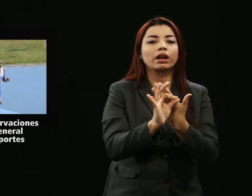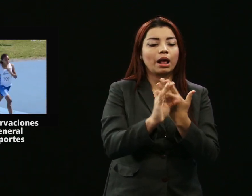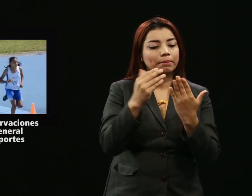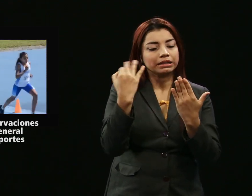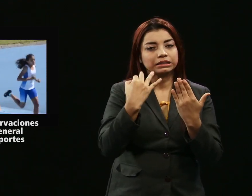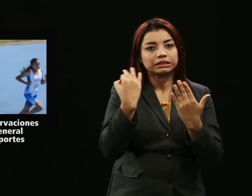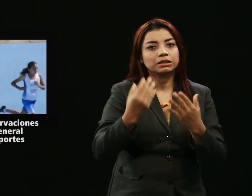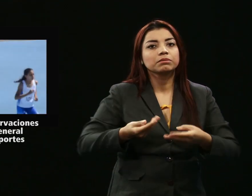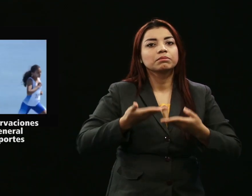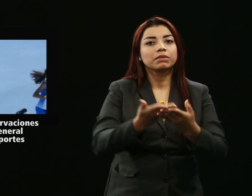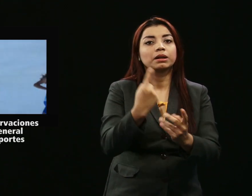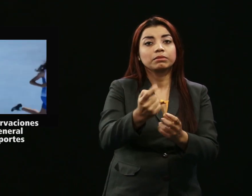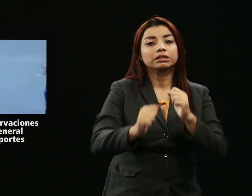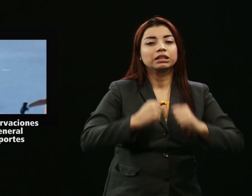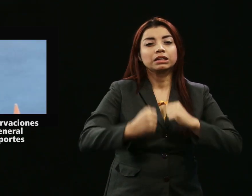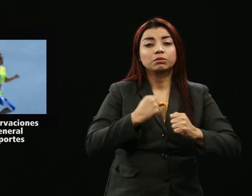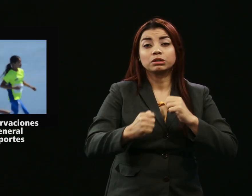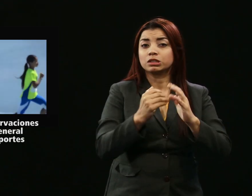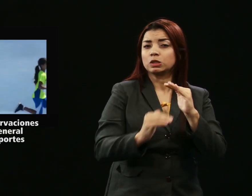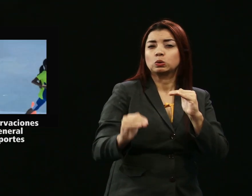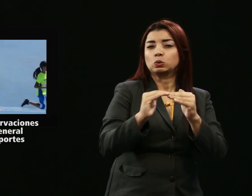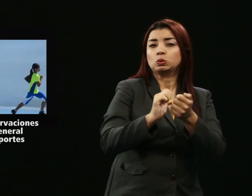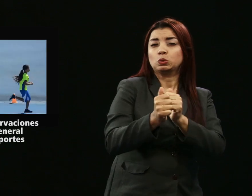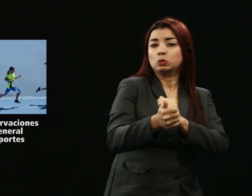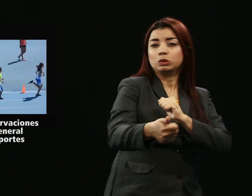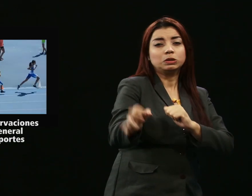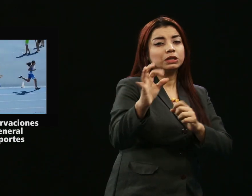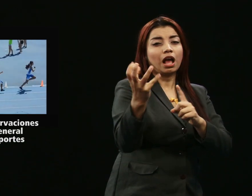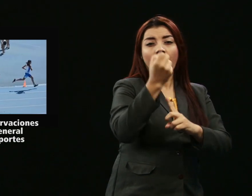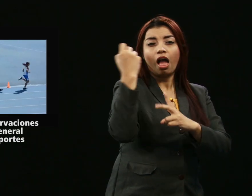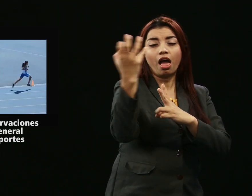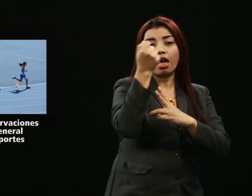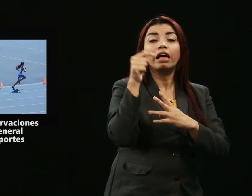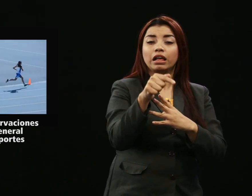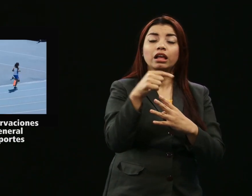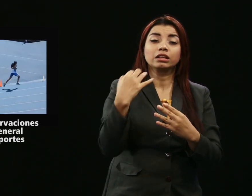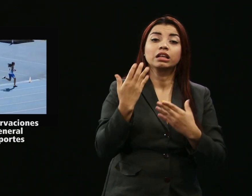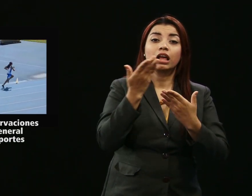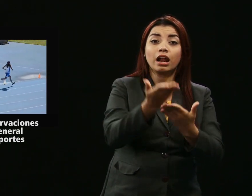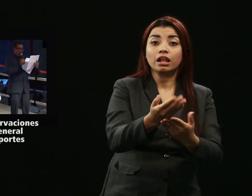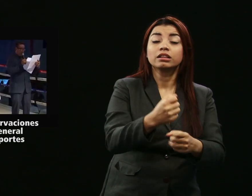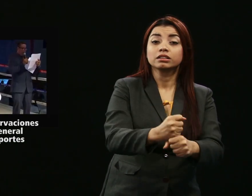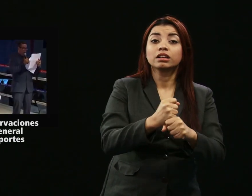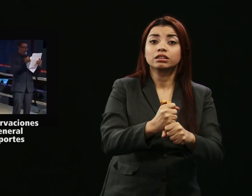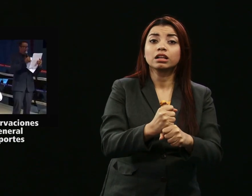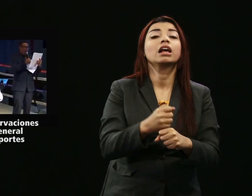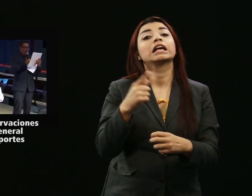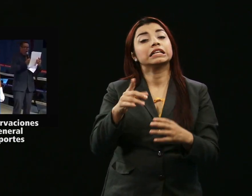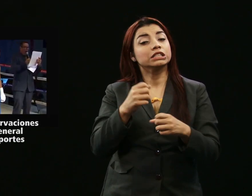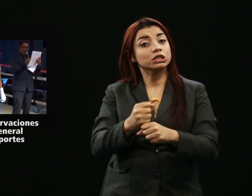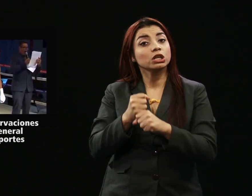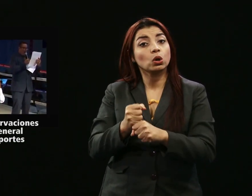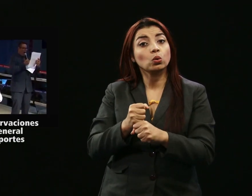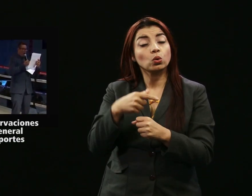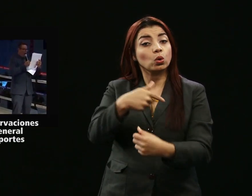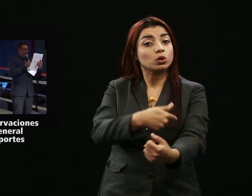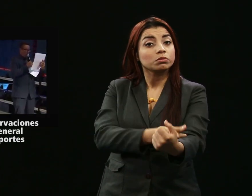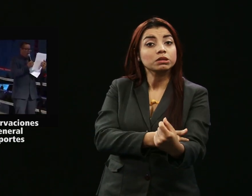rendimiento. De esta manera, se garantiza el seguro médico hospitalario contra accidentes y de vida como